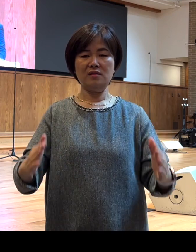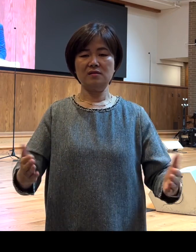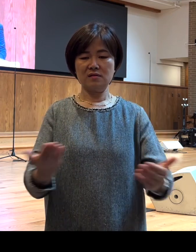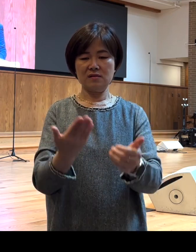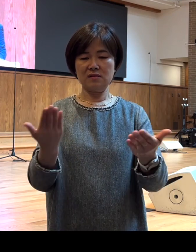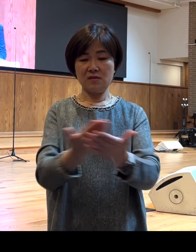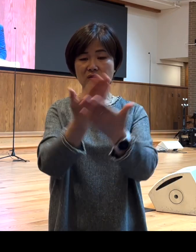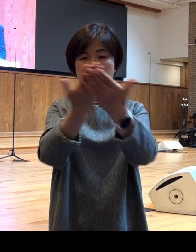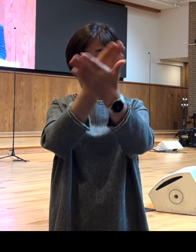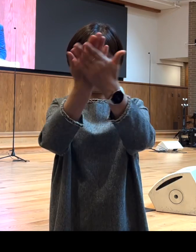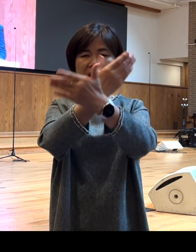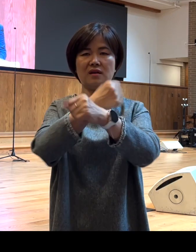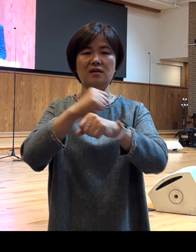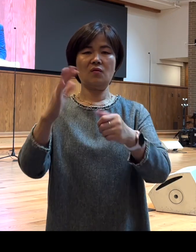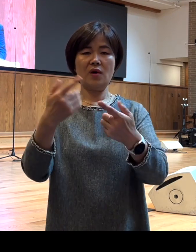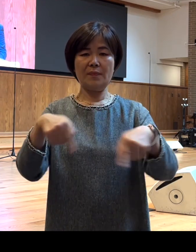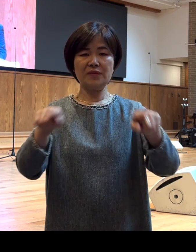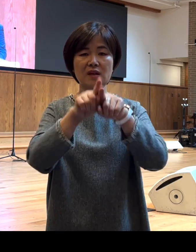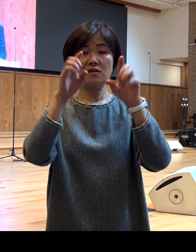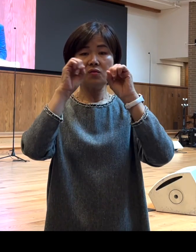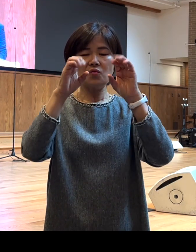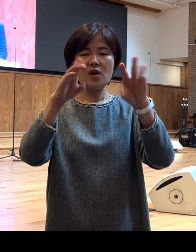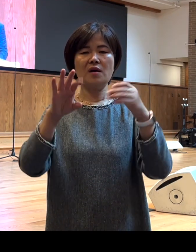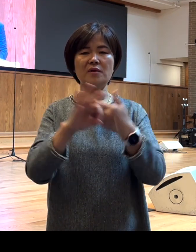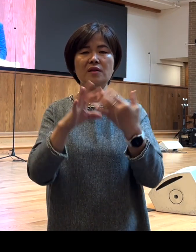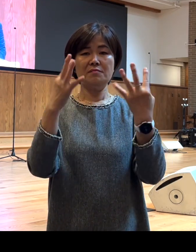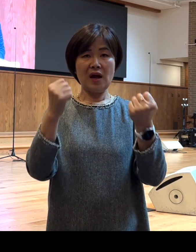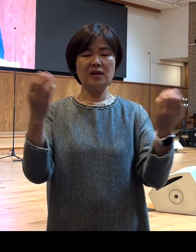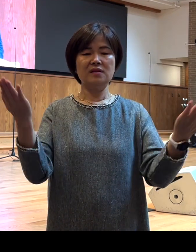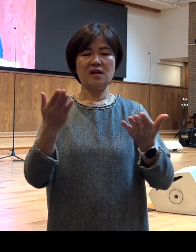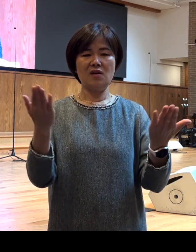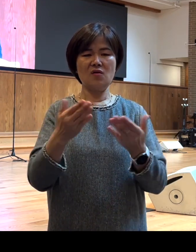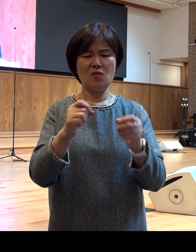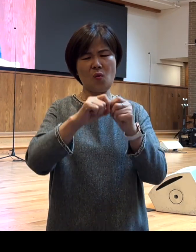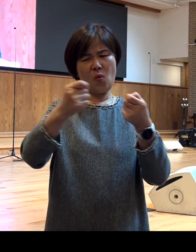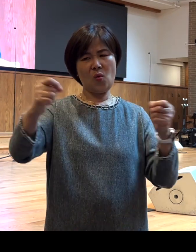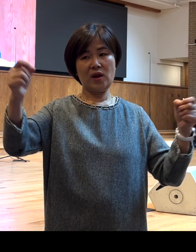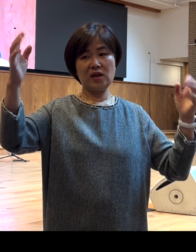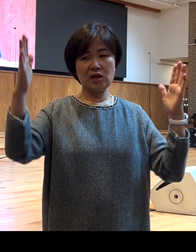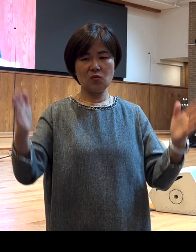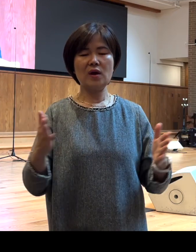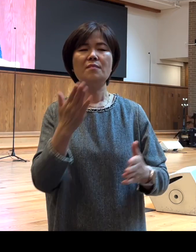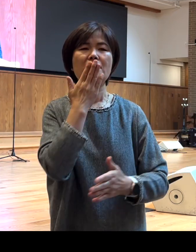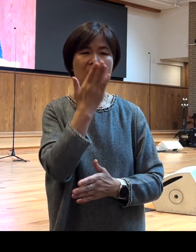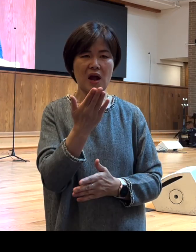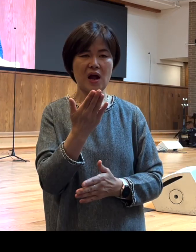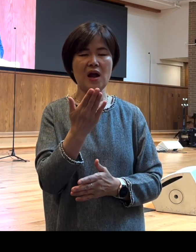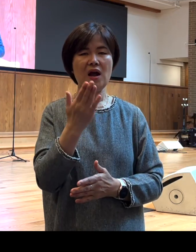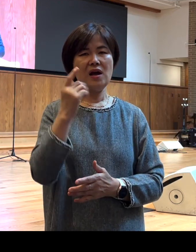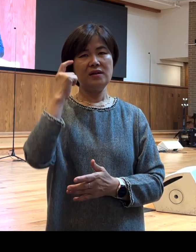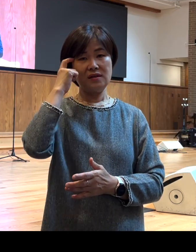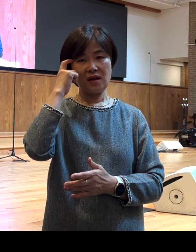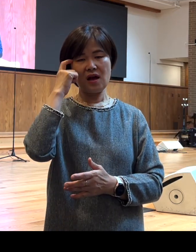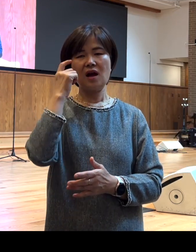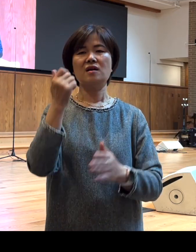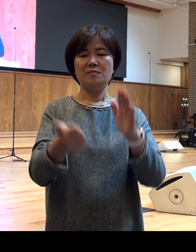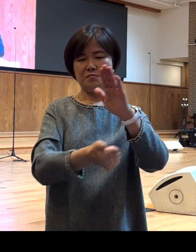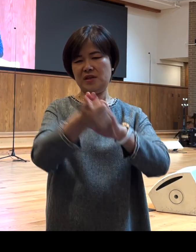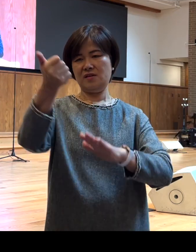함께 선교하면 정말 많은 사역을 오랜 기간 동안 할 수 있겠구나 그런 비전을 품게 되었습니다